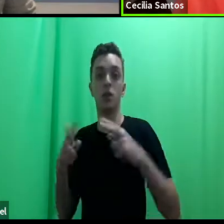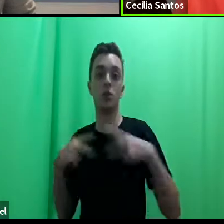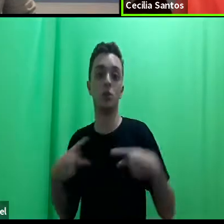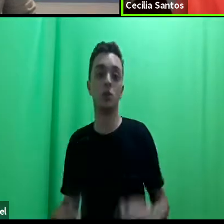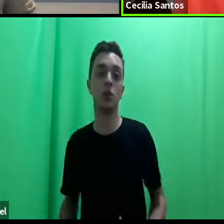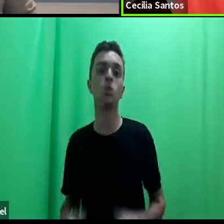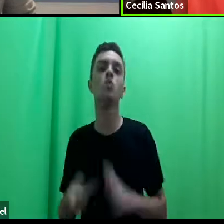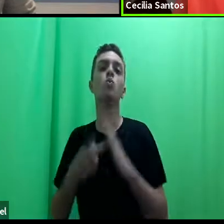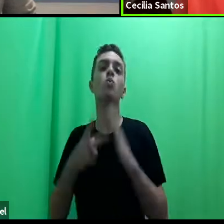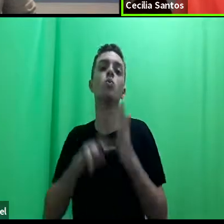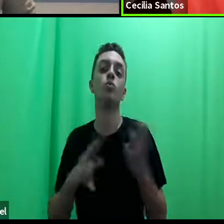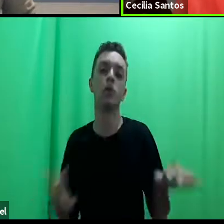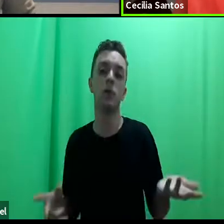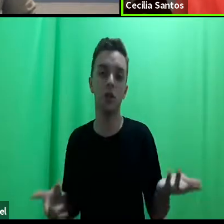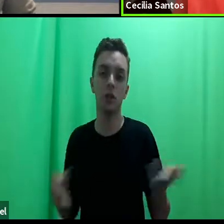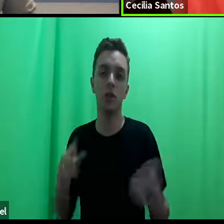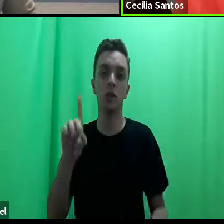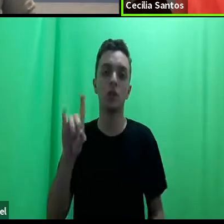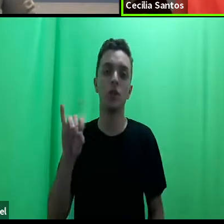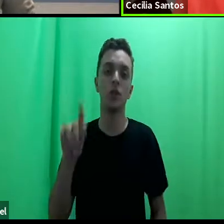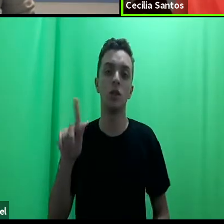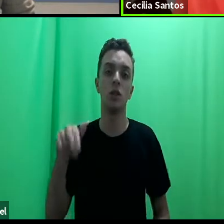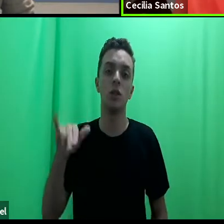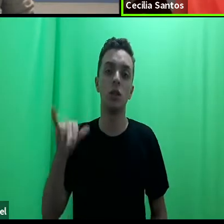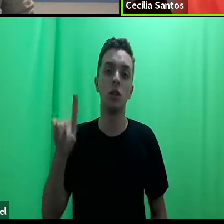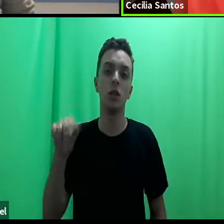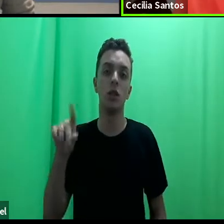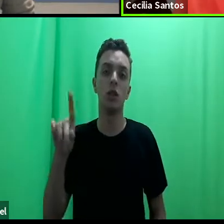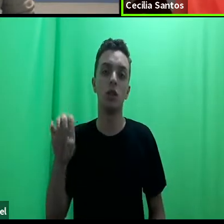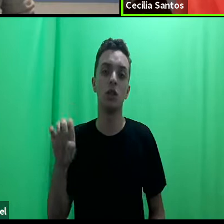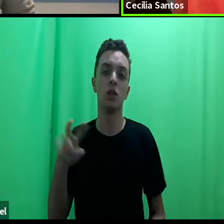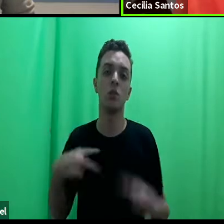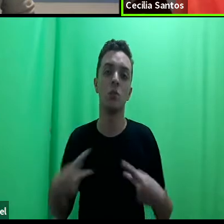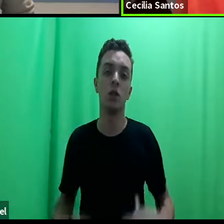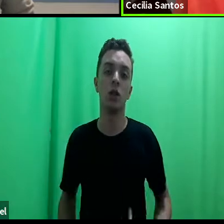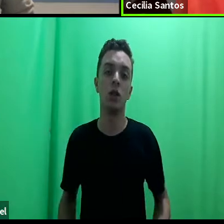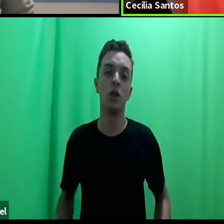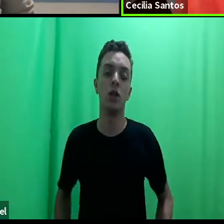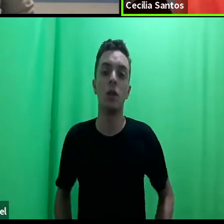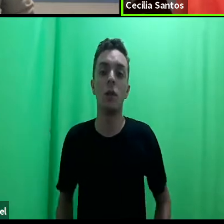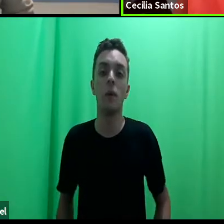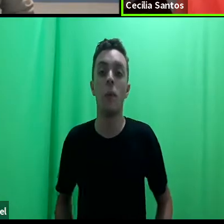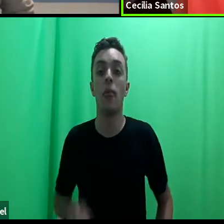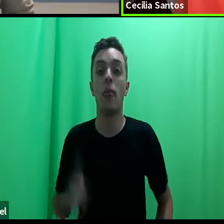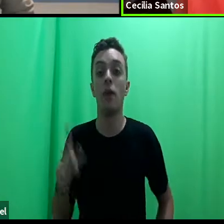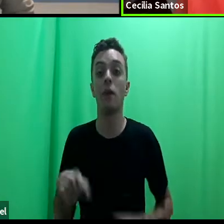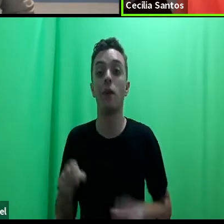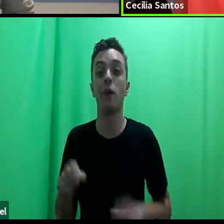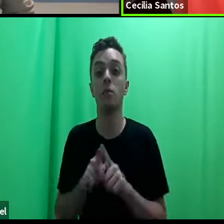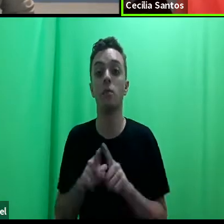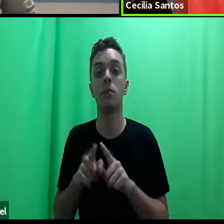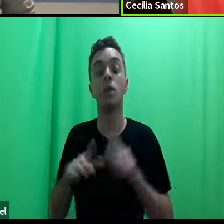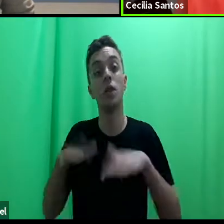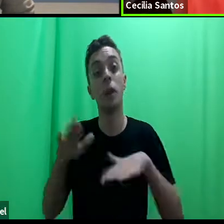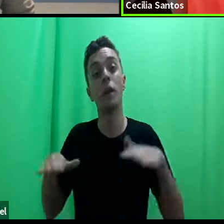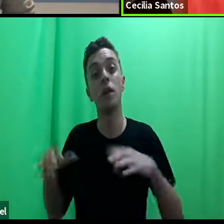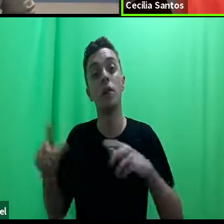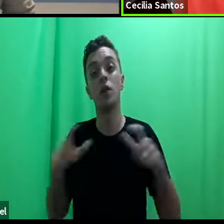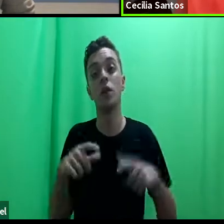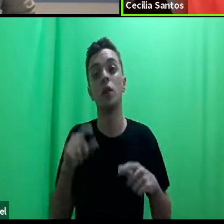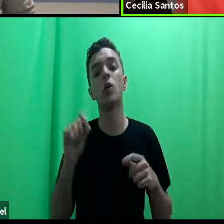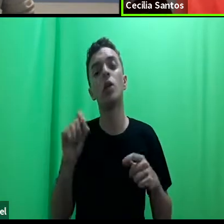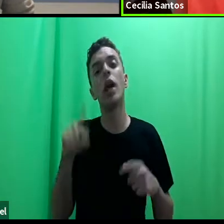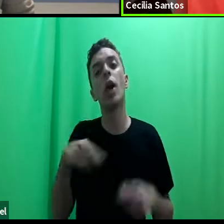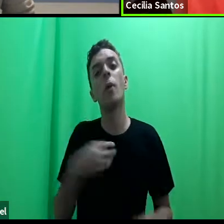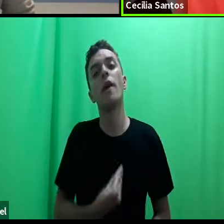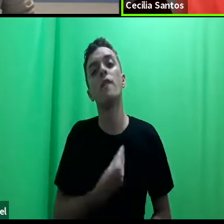significa a dignidade humana? Isso também varia de lugar para lugar. O que é uma vida digna?